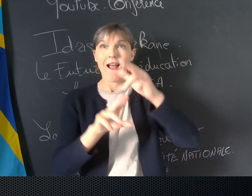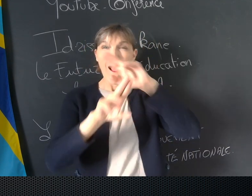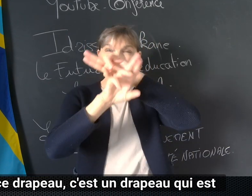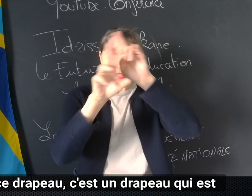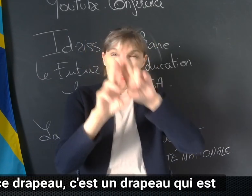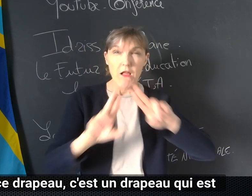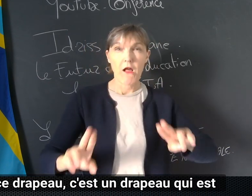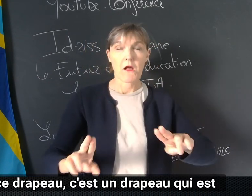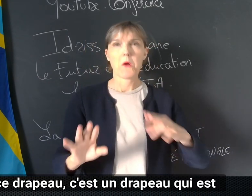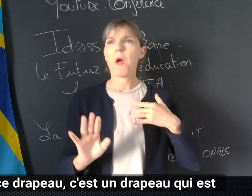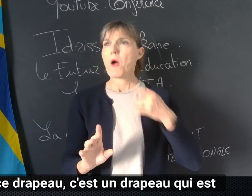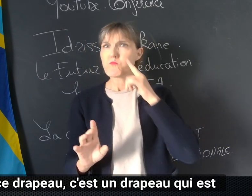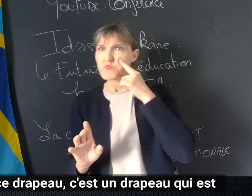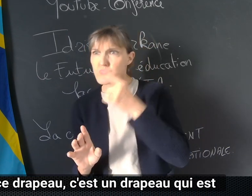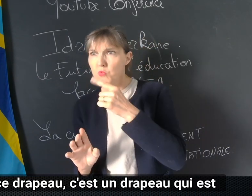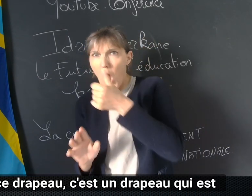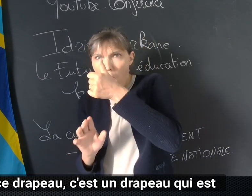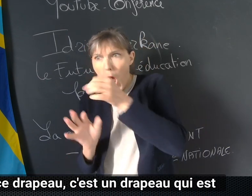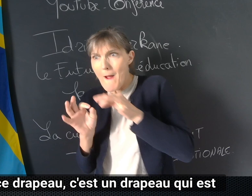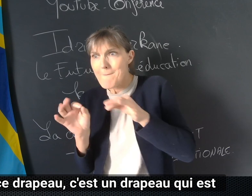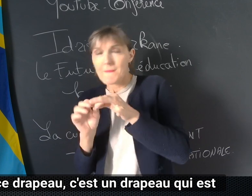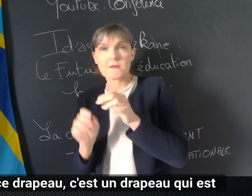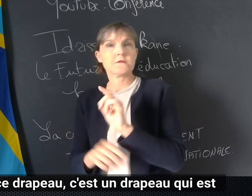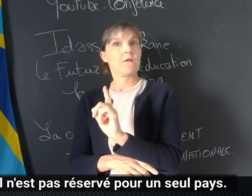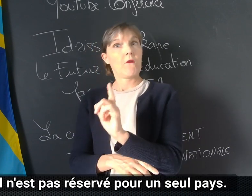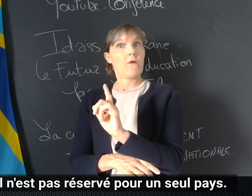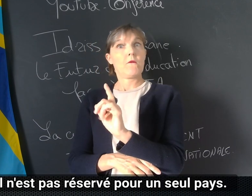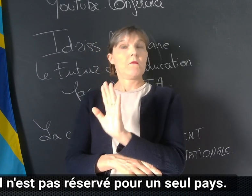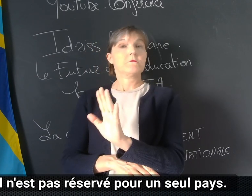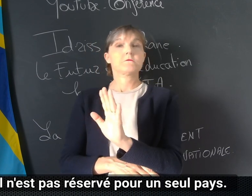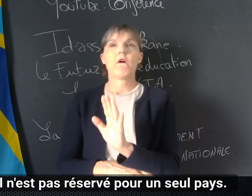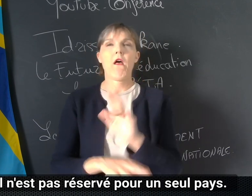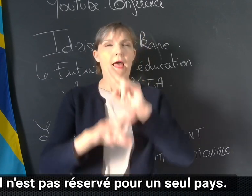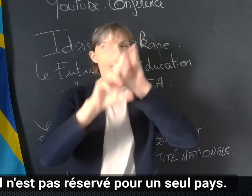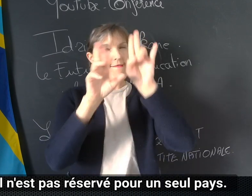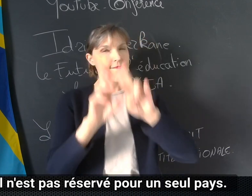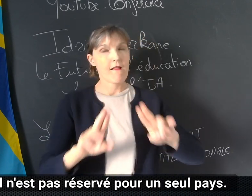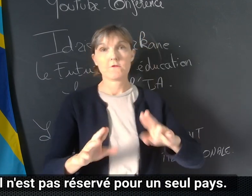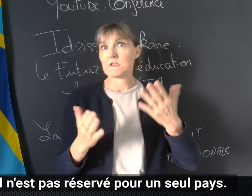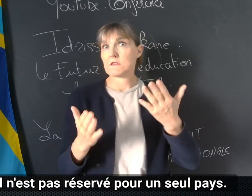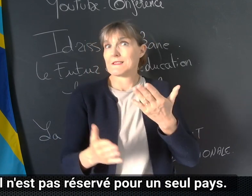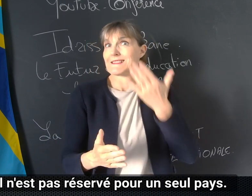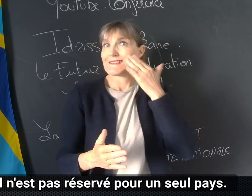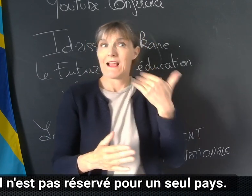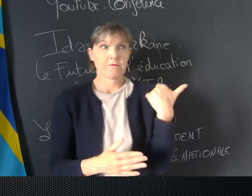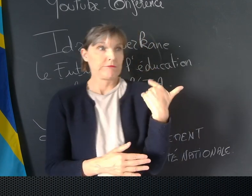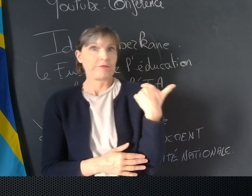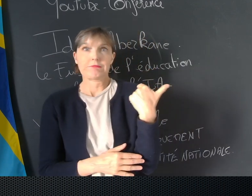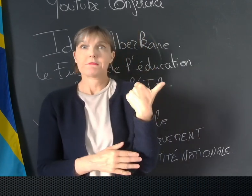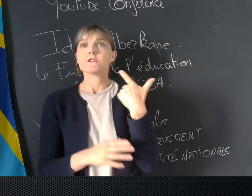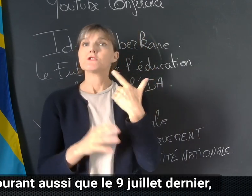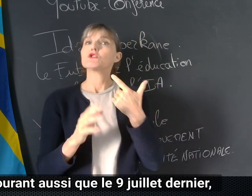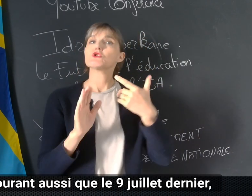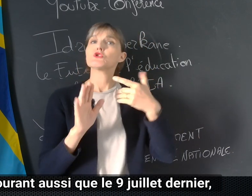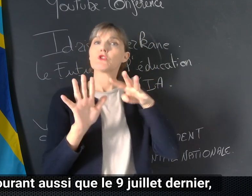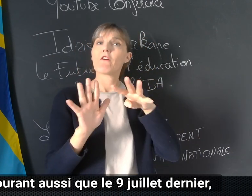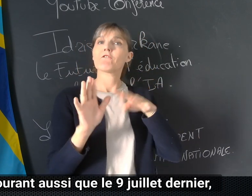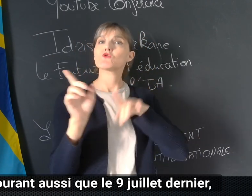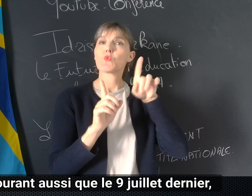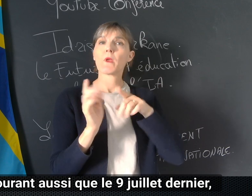Également ce drapeau, c'est un drapeau qui est international, il n'est pas réservé pour un seul pays. On est au courant aussi que